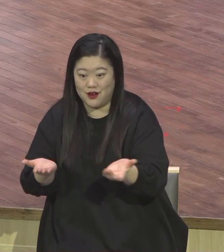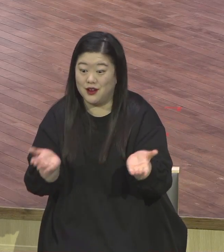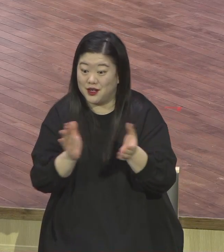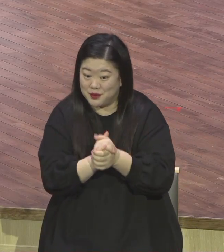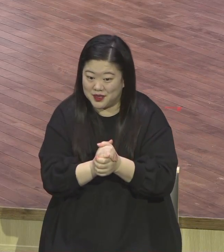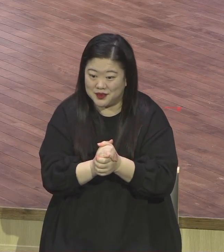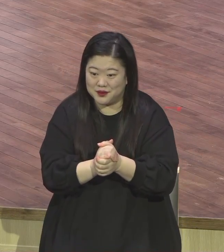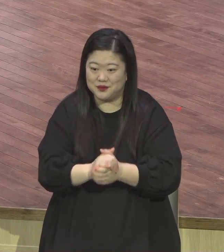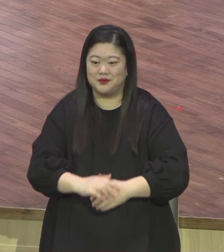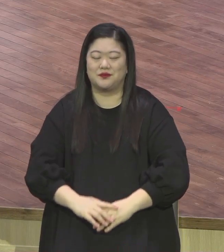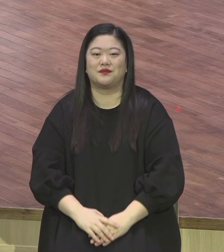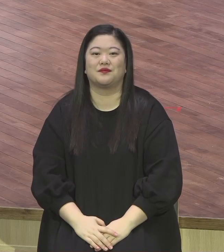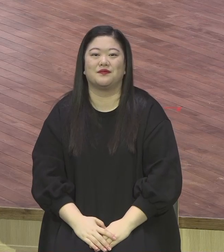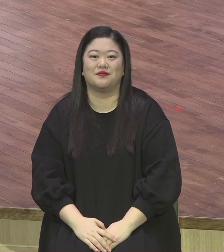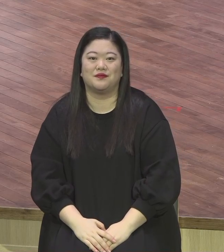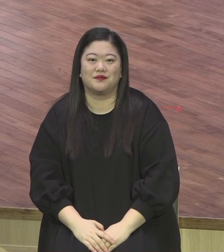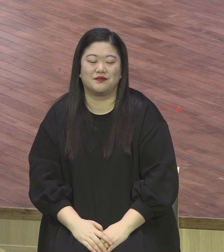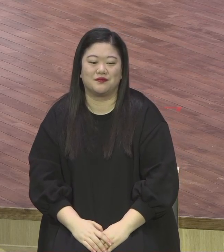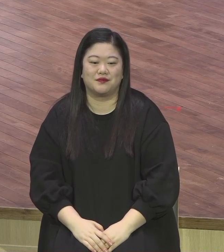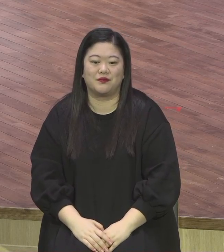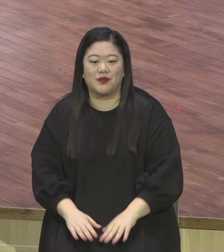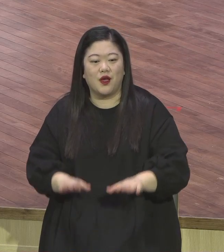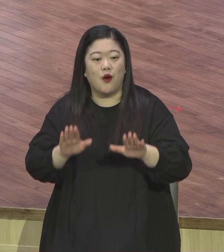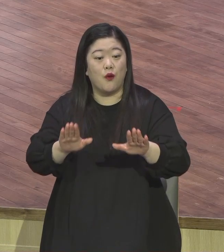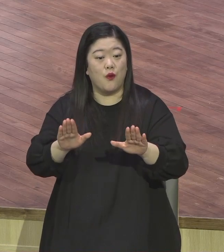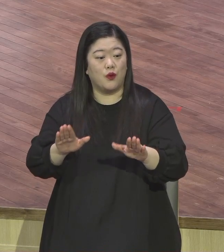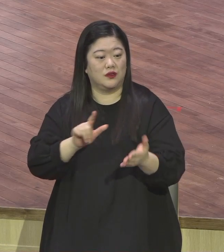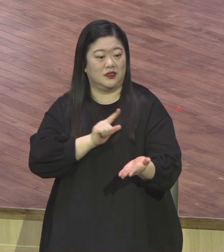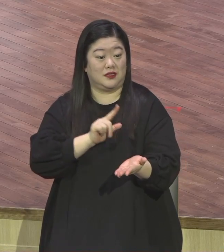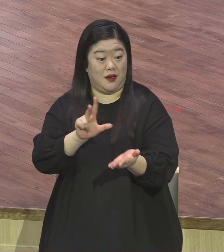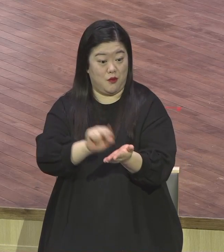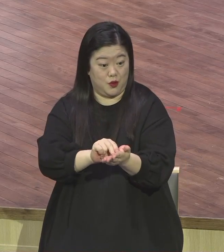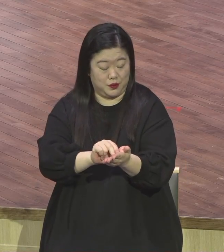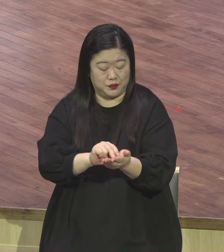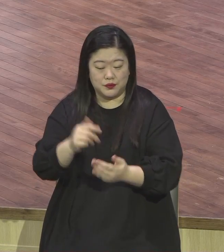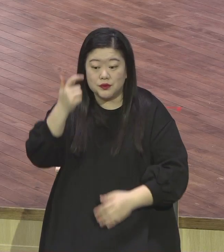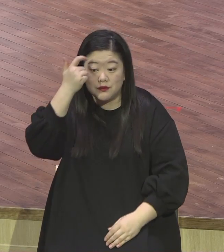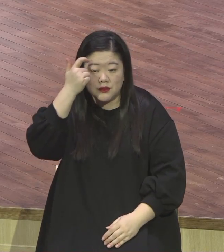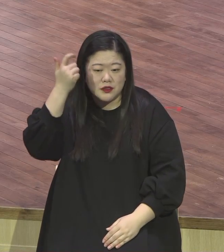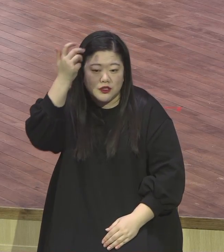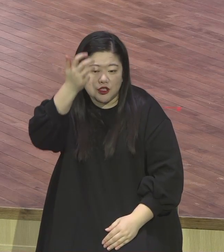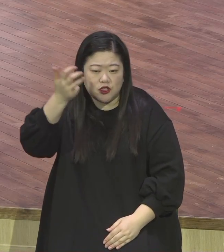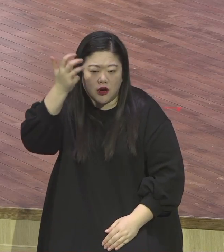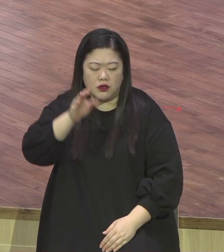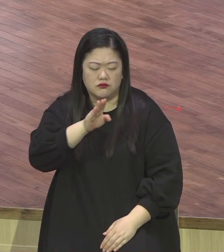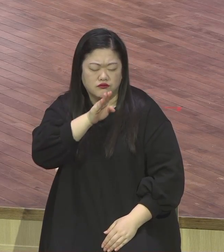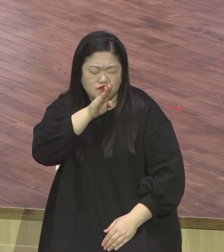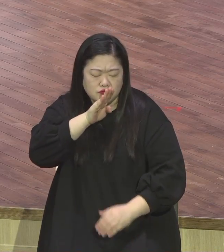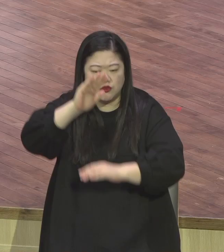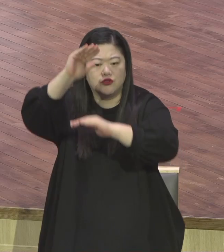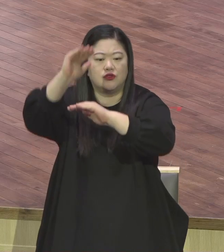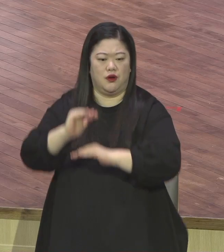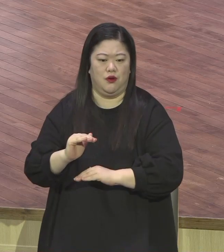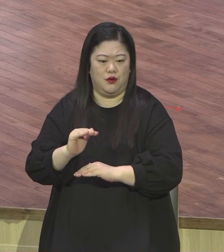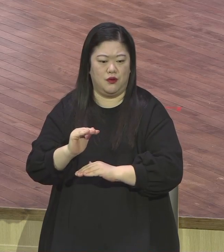이것들의 말씀 가지고 영적 본질을 붙잡으라는 제목으로 말씀을 드립니다.